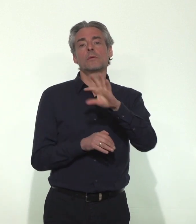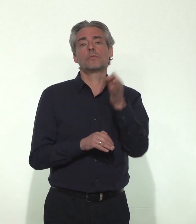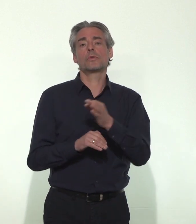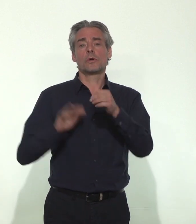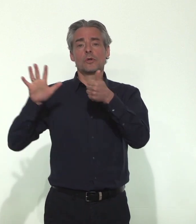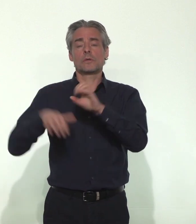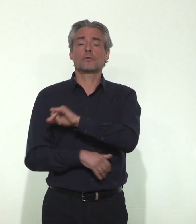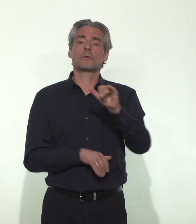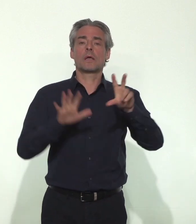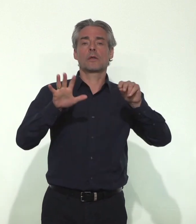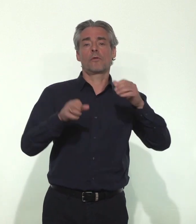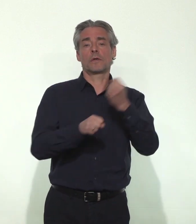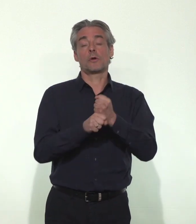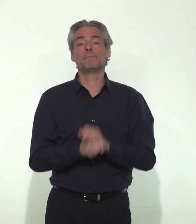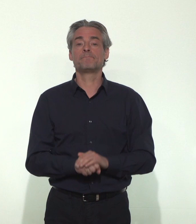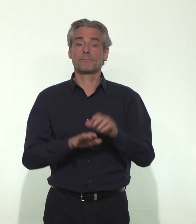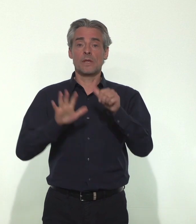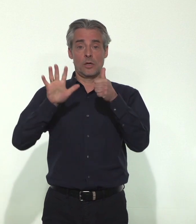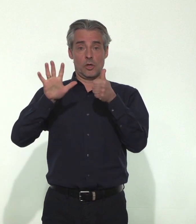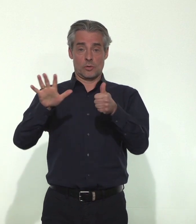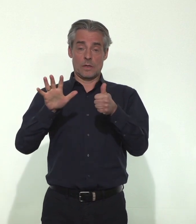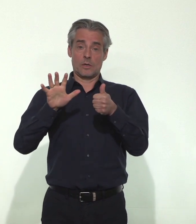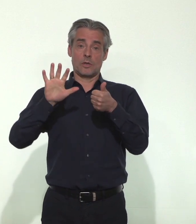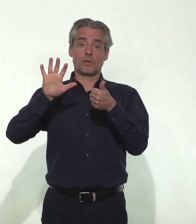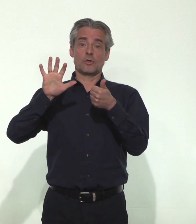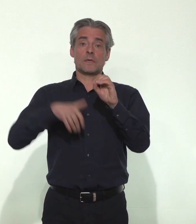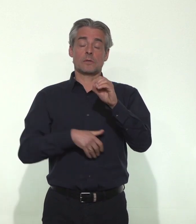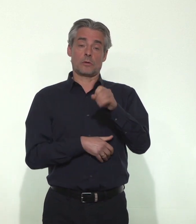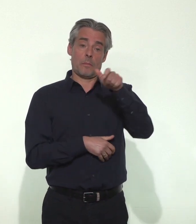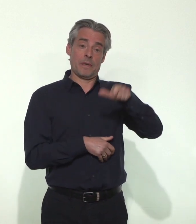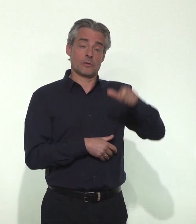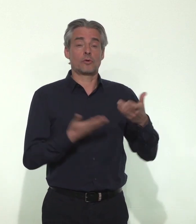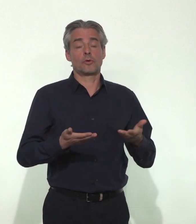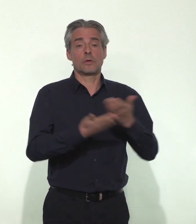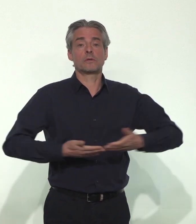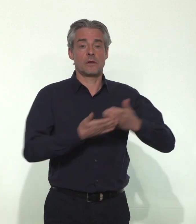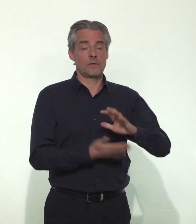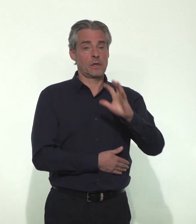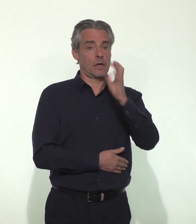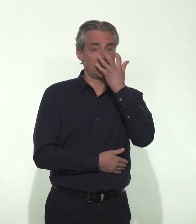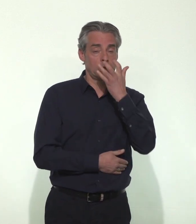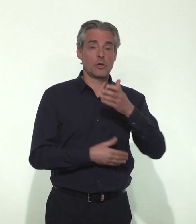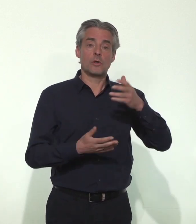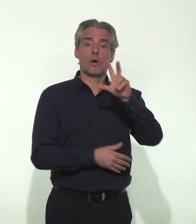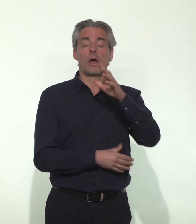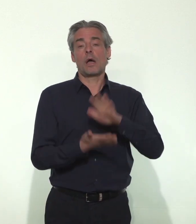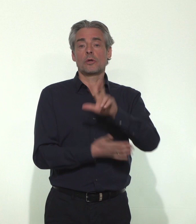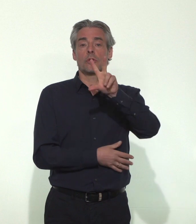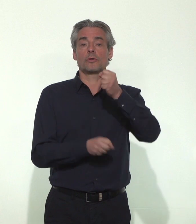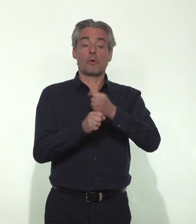60 et 80 ans et 60 personnes hospitalisées actuellement en réanimation ont moins de 30 ans.